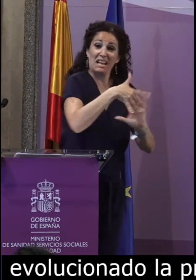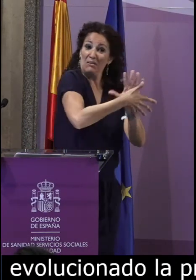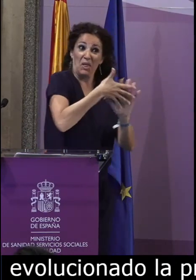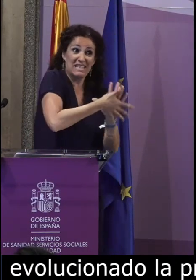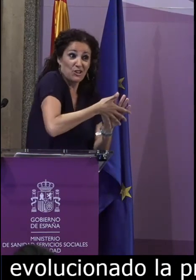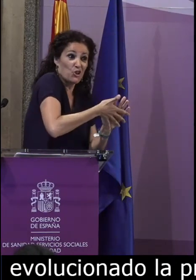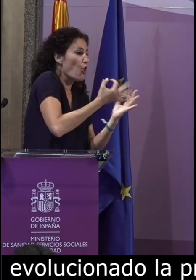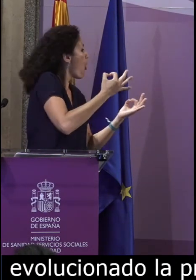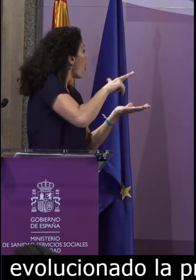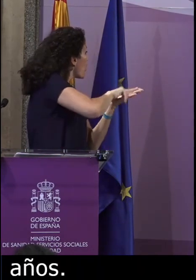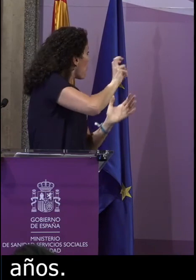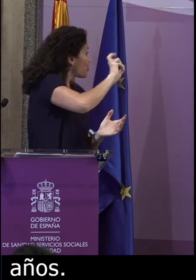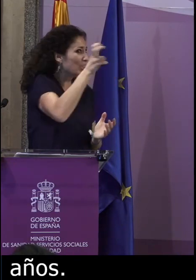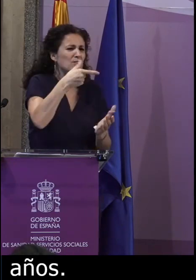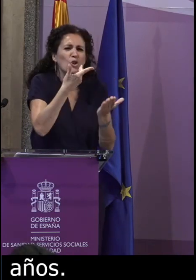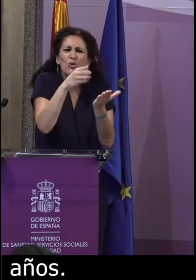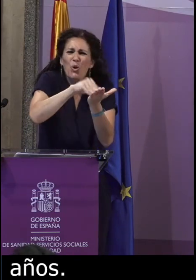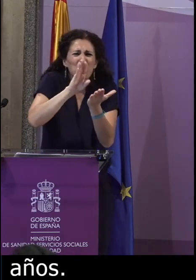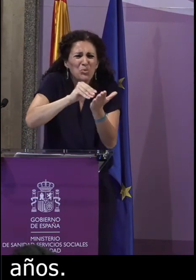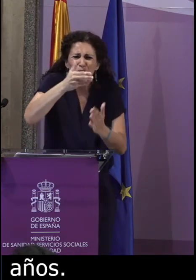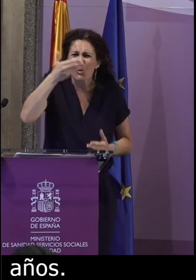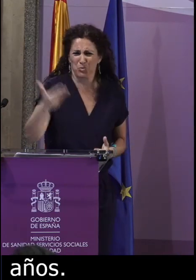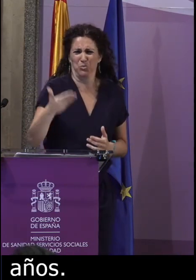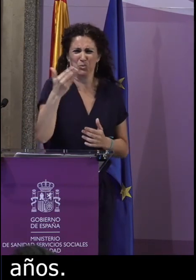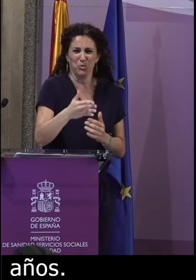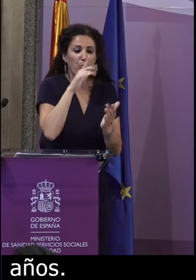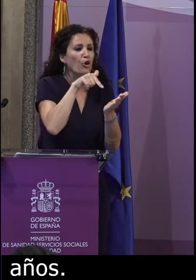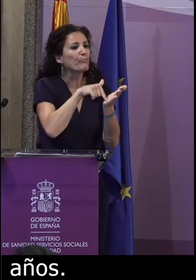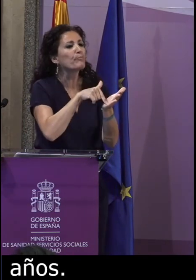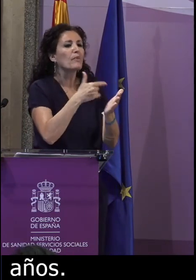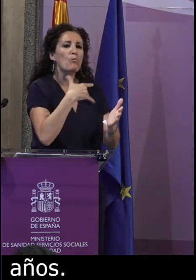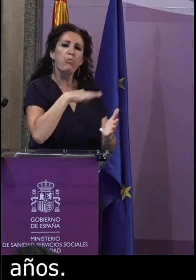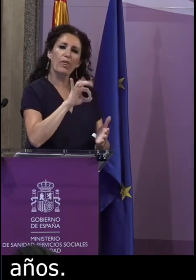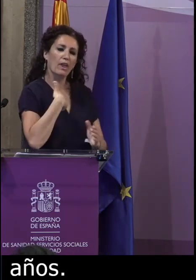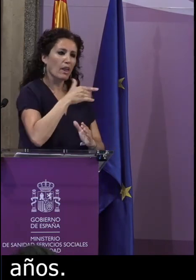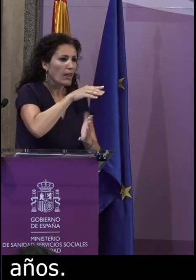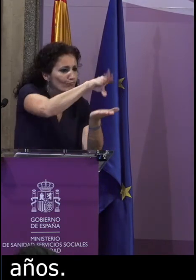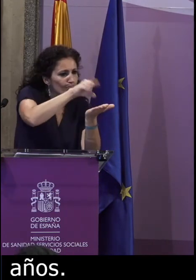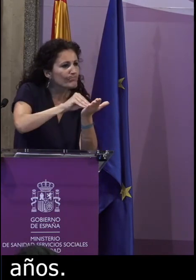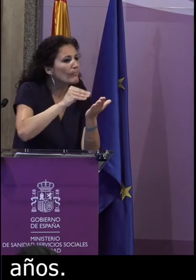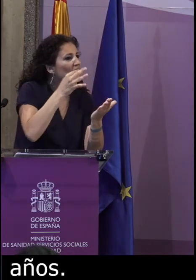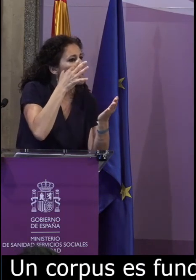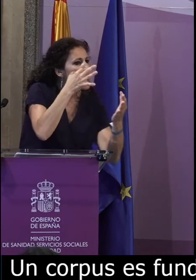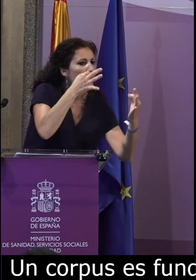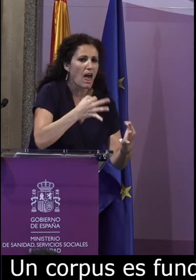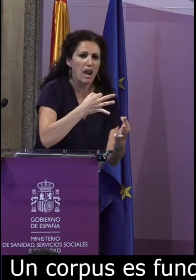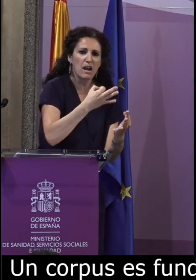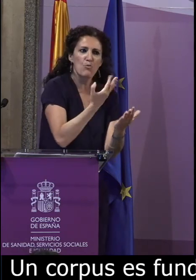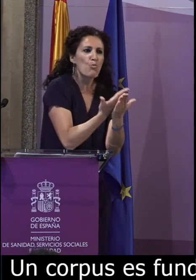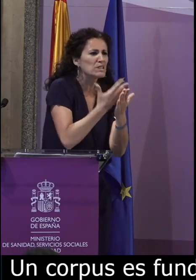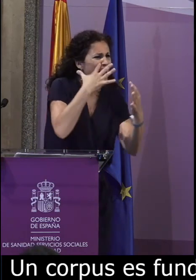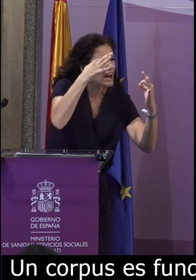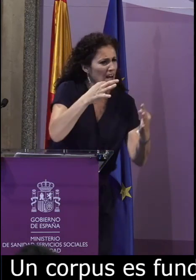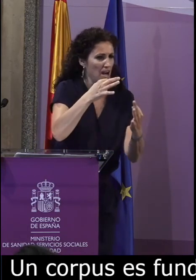Un corpus es fundamental para cualquier lengua, para nuestra lengua o cualquier otra porque nos permite el poder